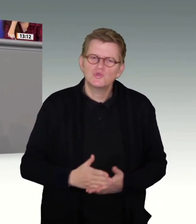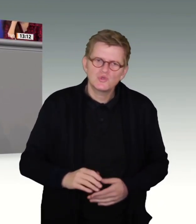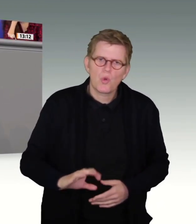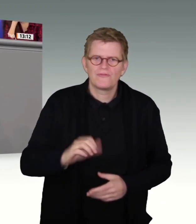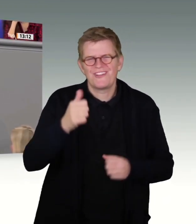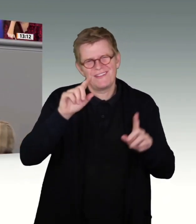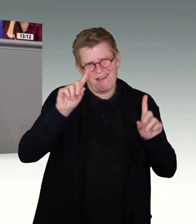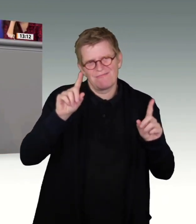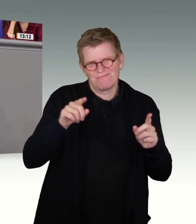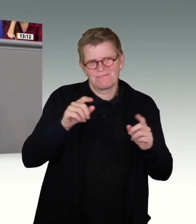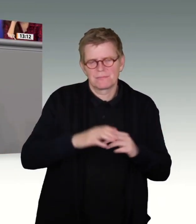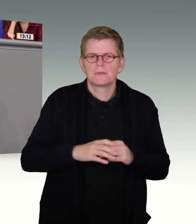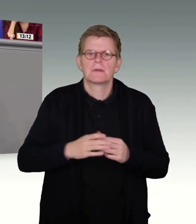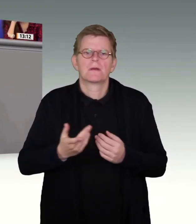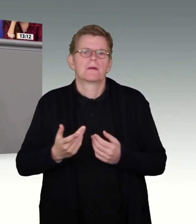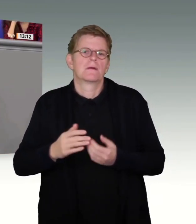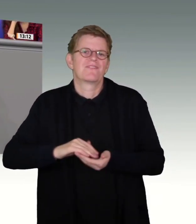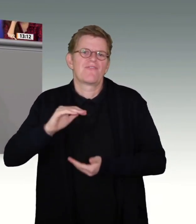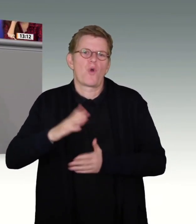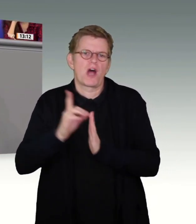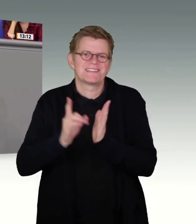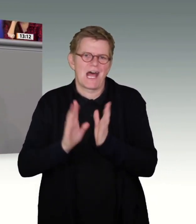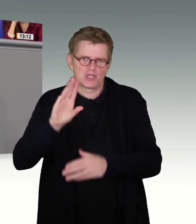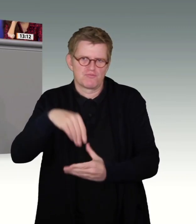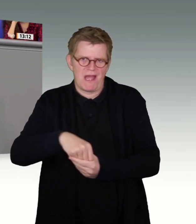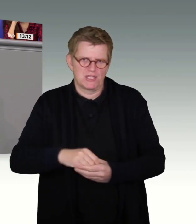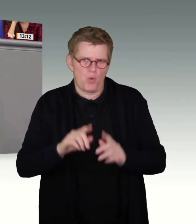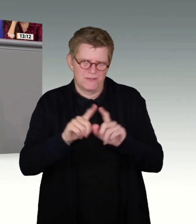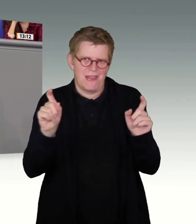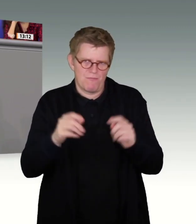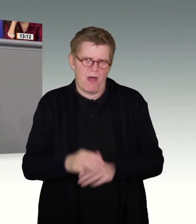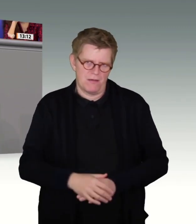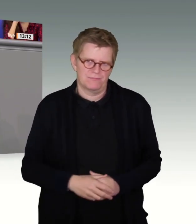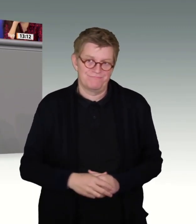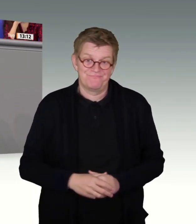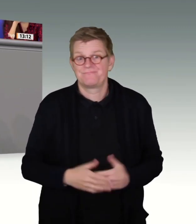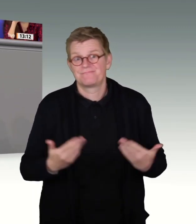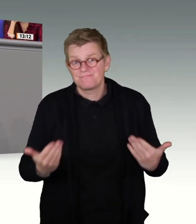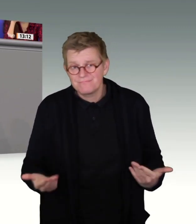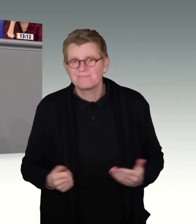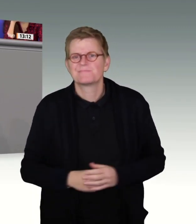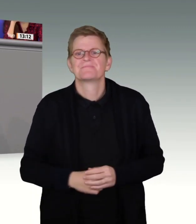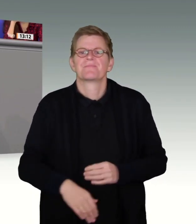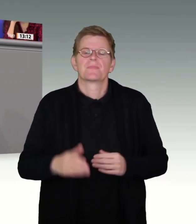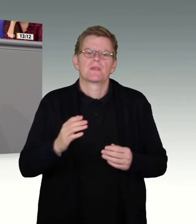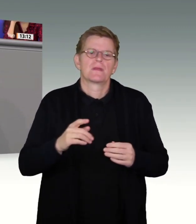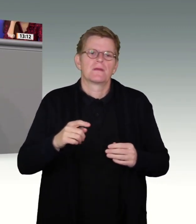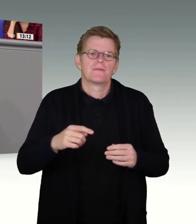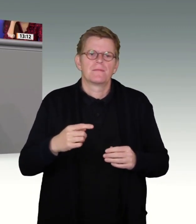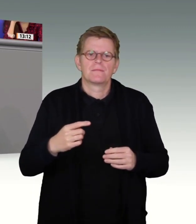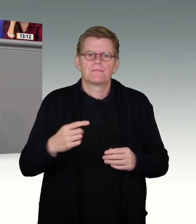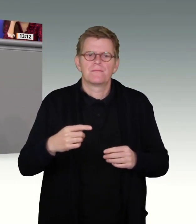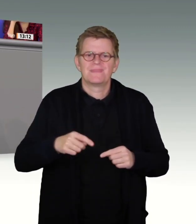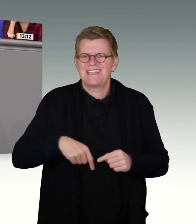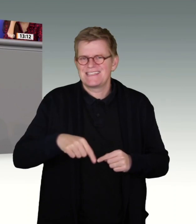Vorratsdatenspeicherung. Man könnte sagen, das ist ein guter Anlass. Wir haben das in verschiedenen Ausschüssen diese Woche auch getan,